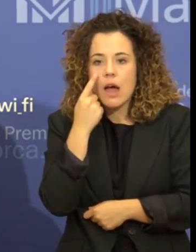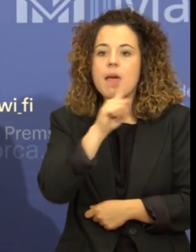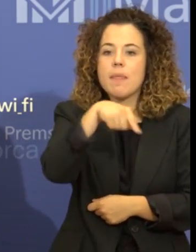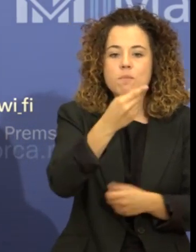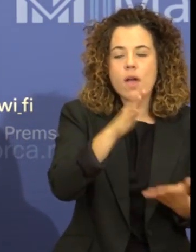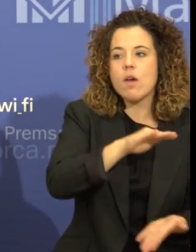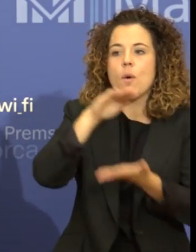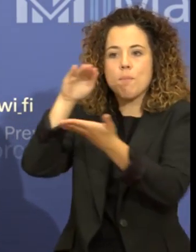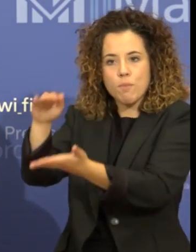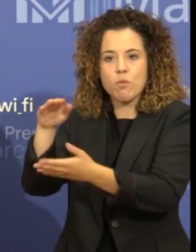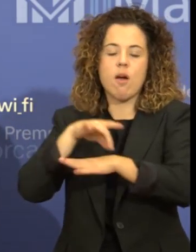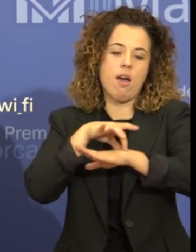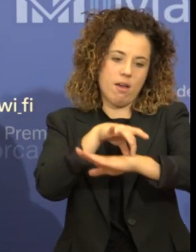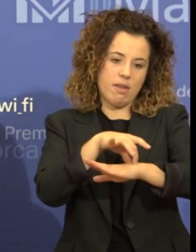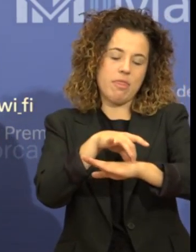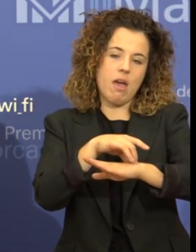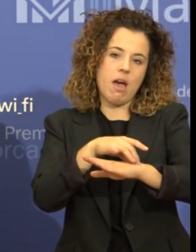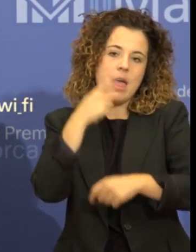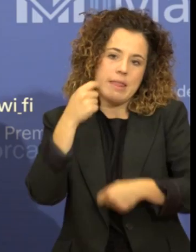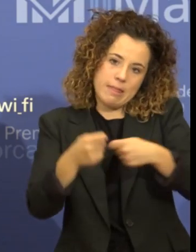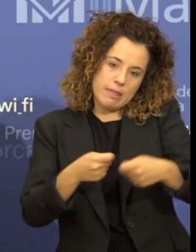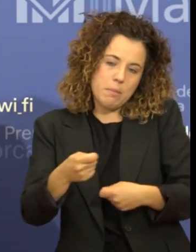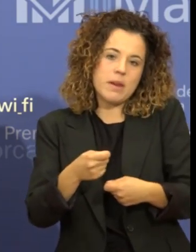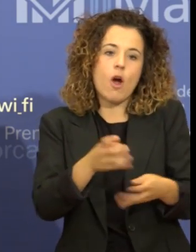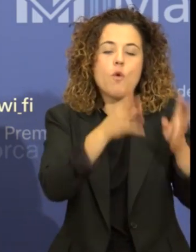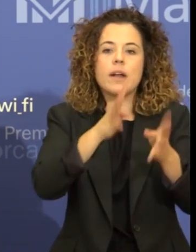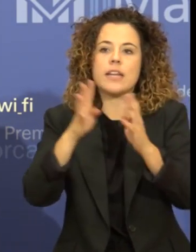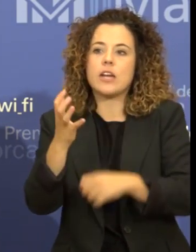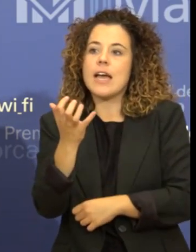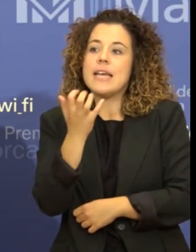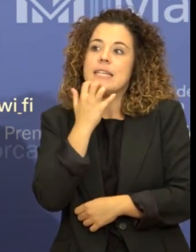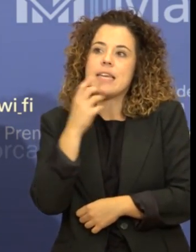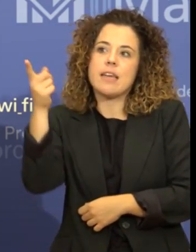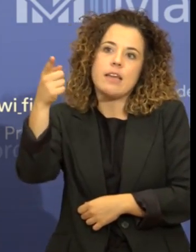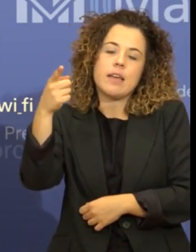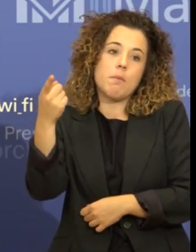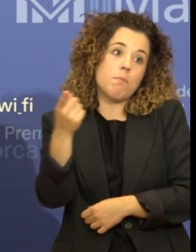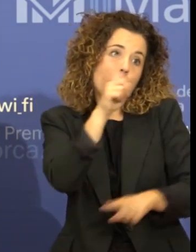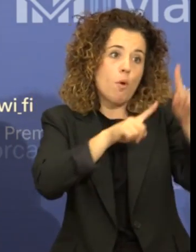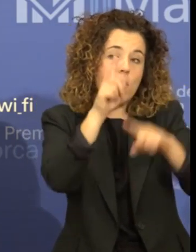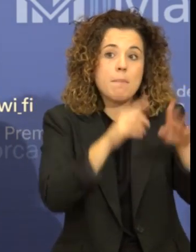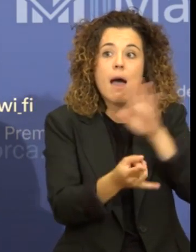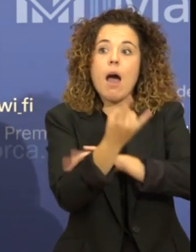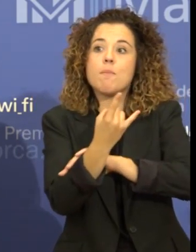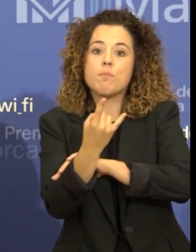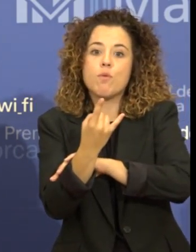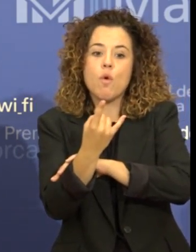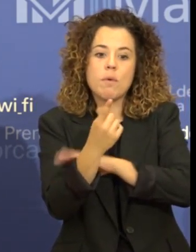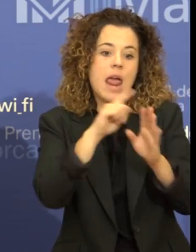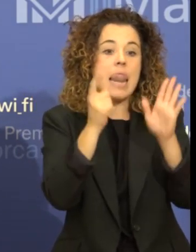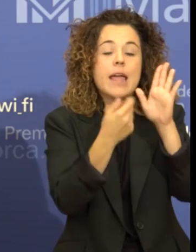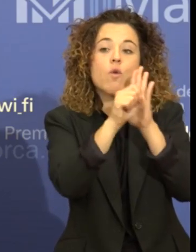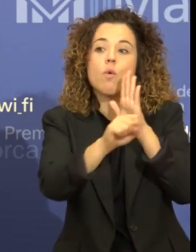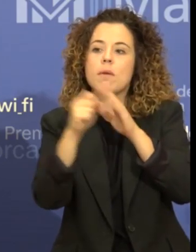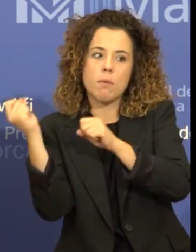'Agència de Disciplina Urbanística perquè hi pugui fer s'actuació si en realitat hi ha una infracció